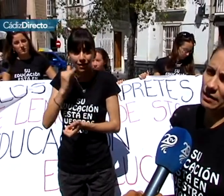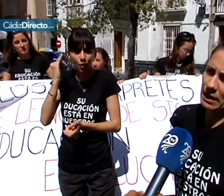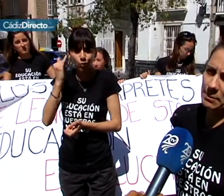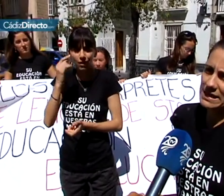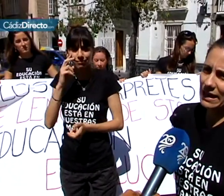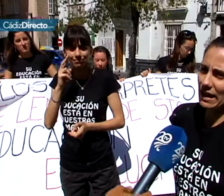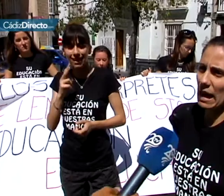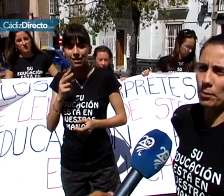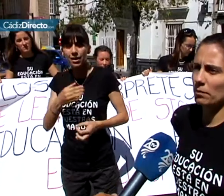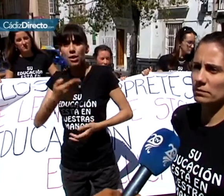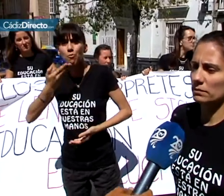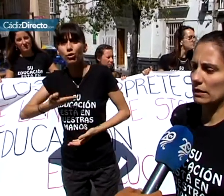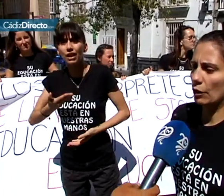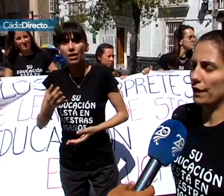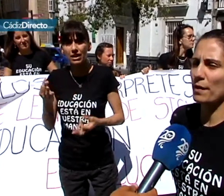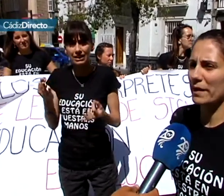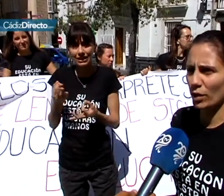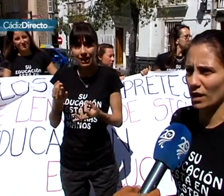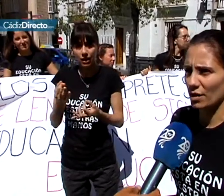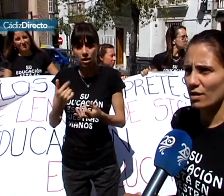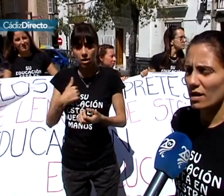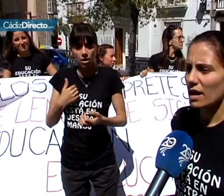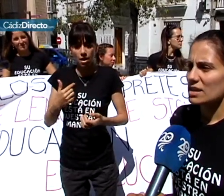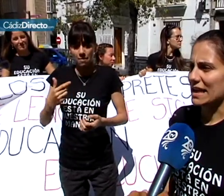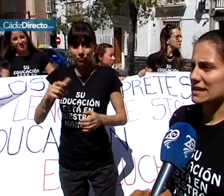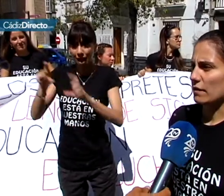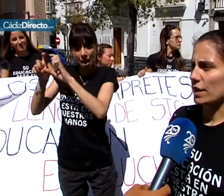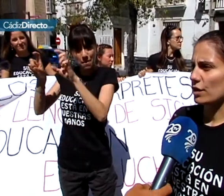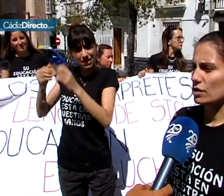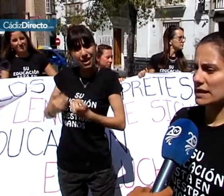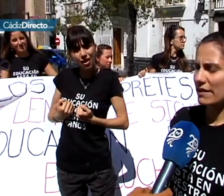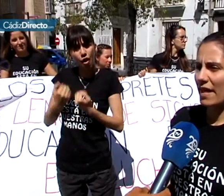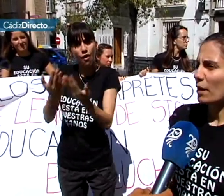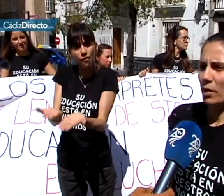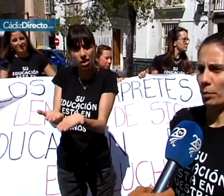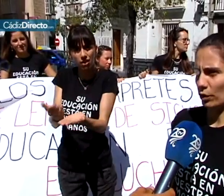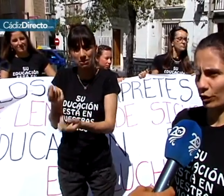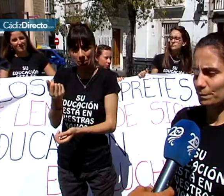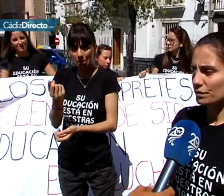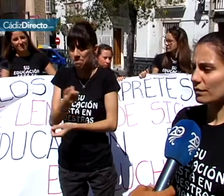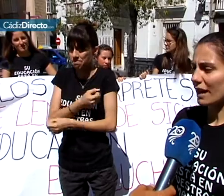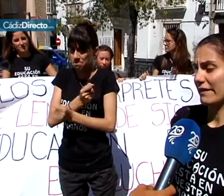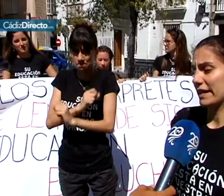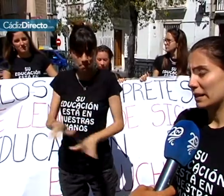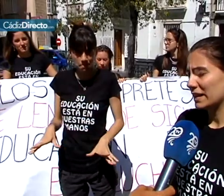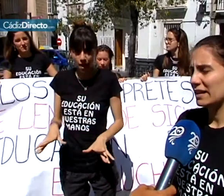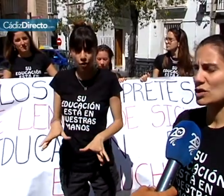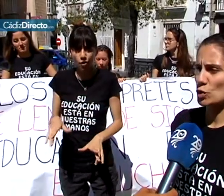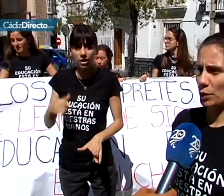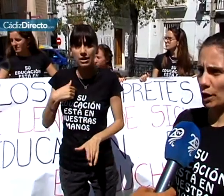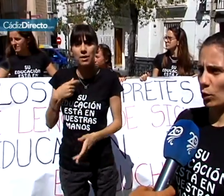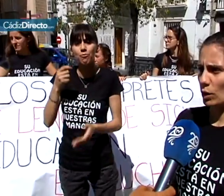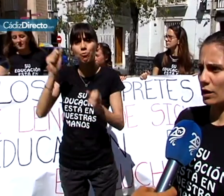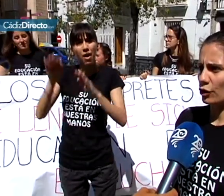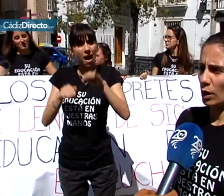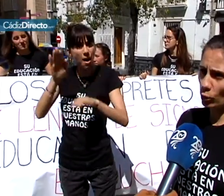empresa que ofrece menos dinero. O el servicio se va dando al mejor postor. Evidentemente eso